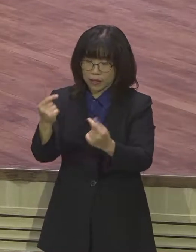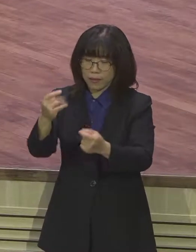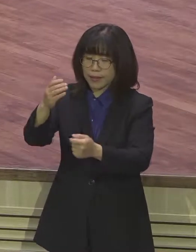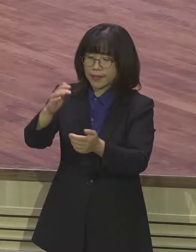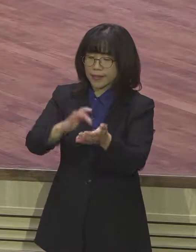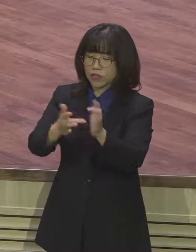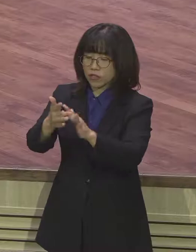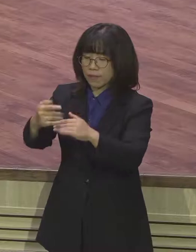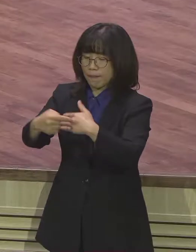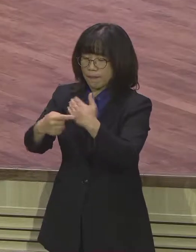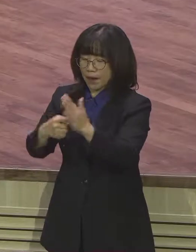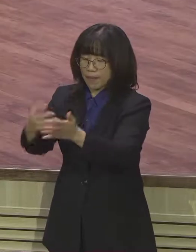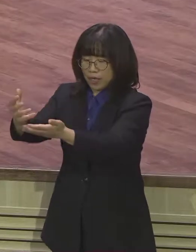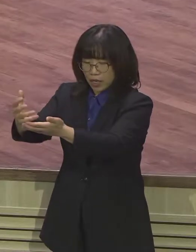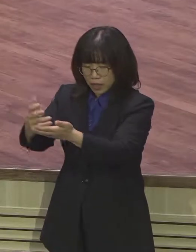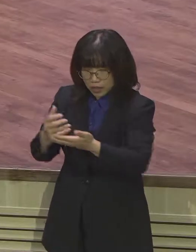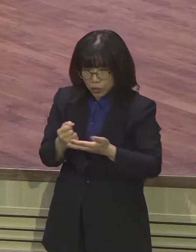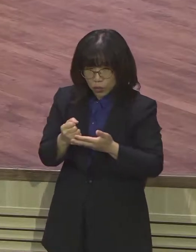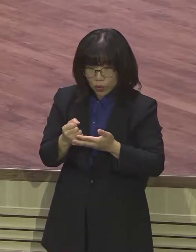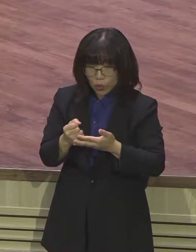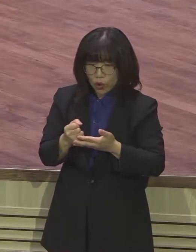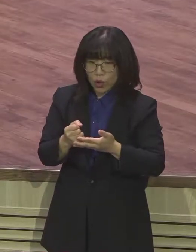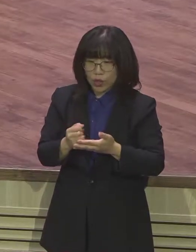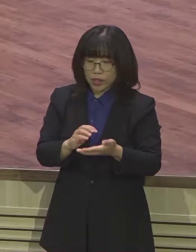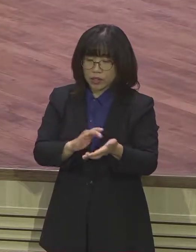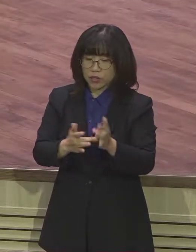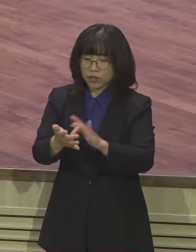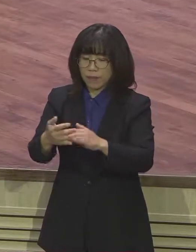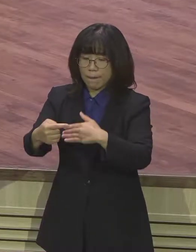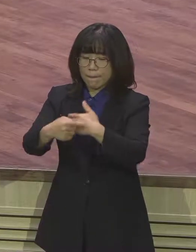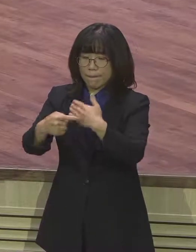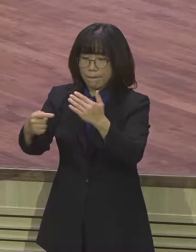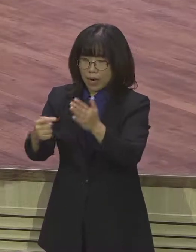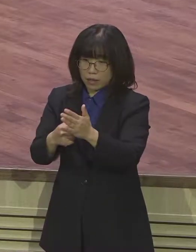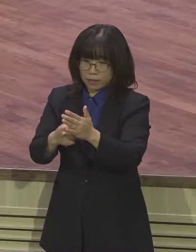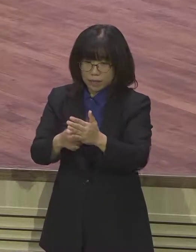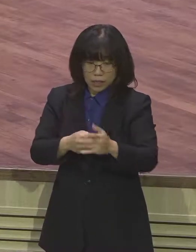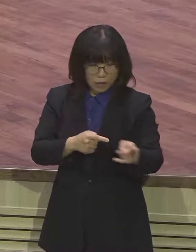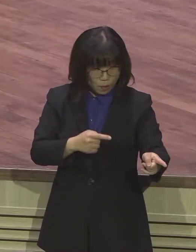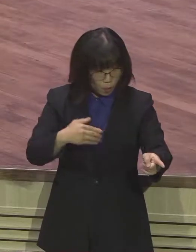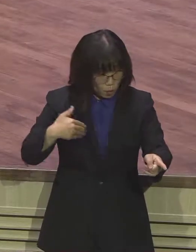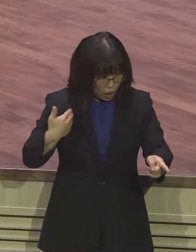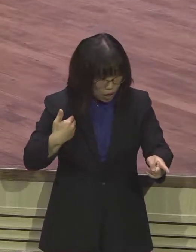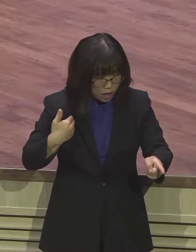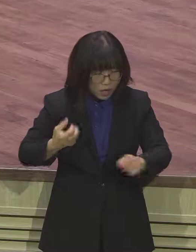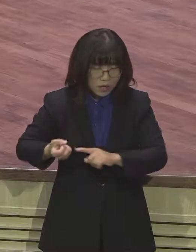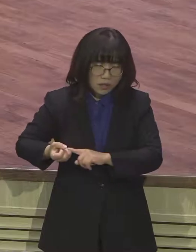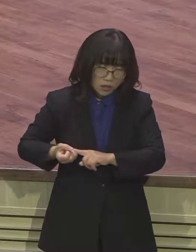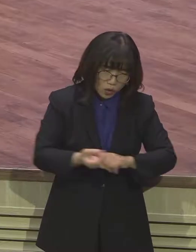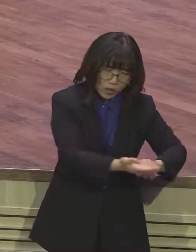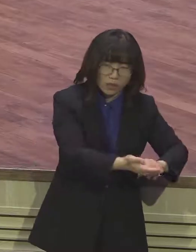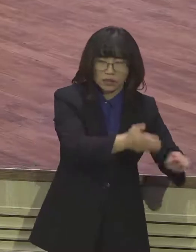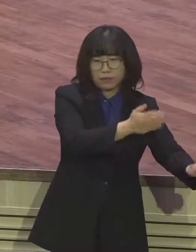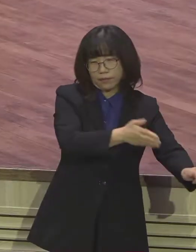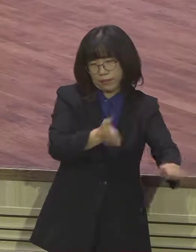이제는 누릴 뿐만 아니라 예수의 마음을 정말 예수를 알지 못하는 자들에게 전달하시기를 바랍니다 그래서